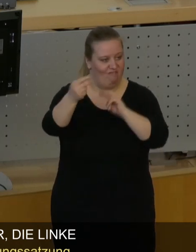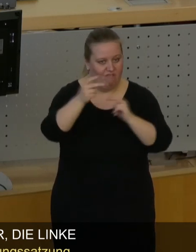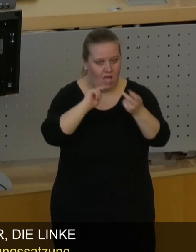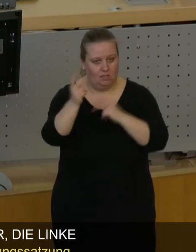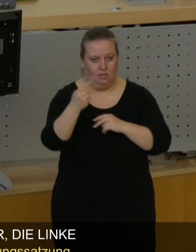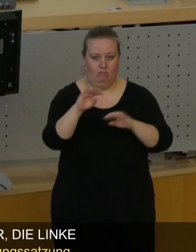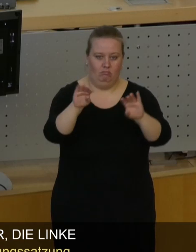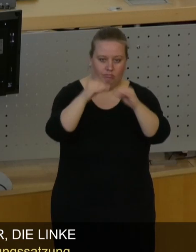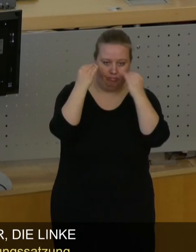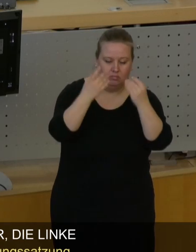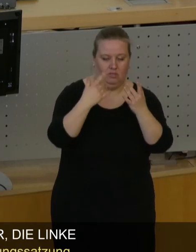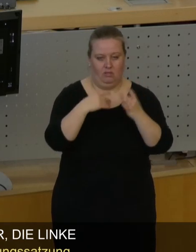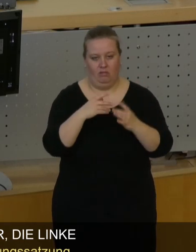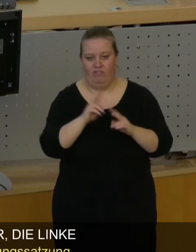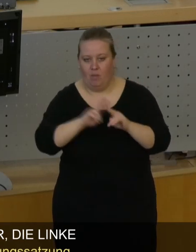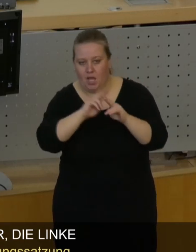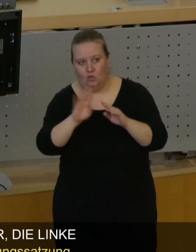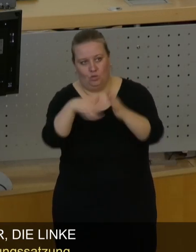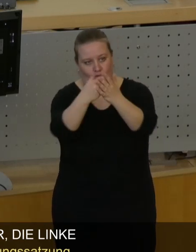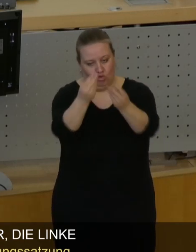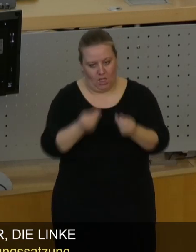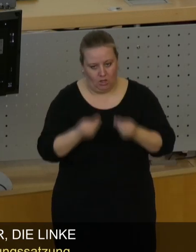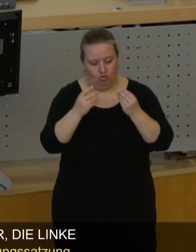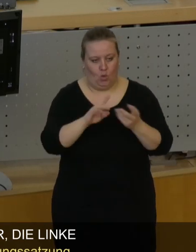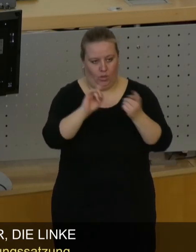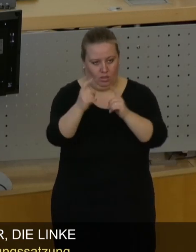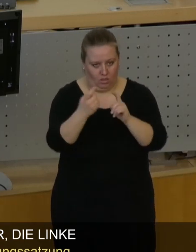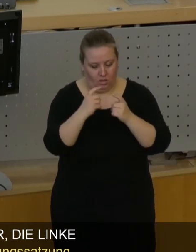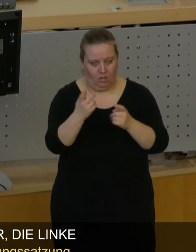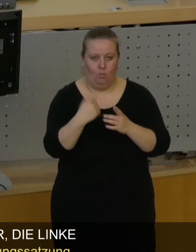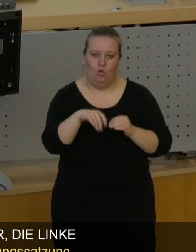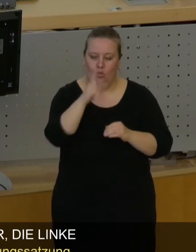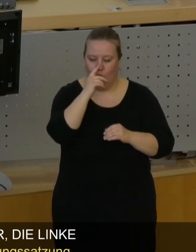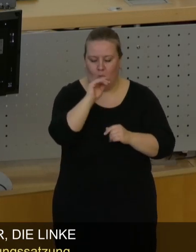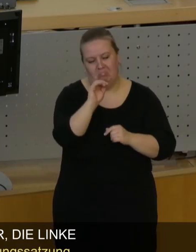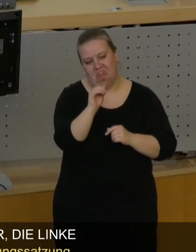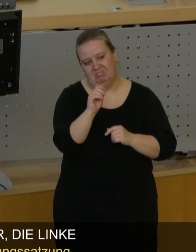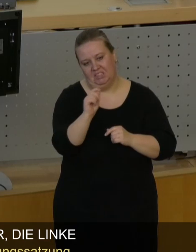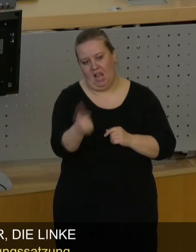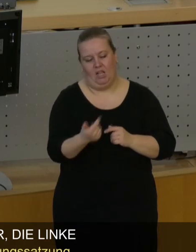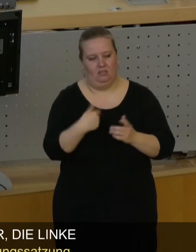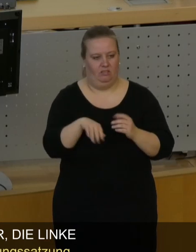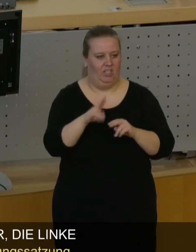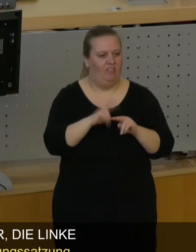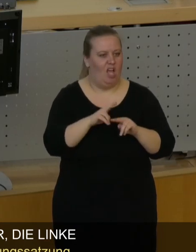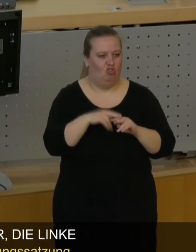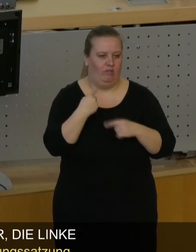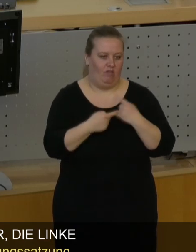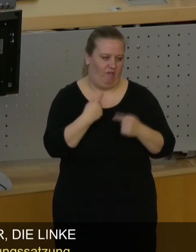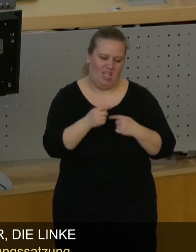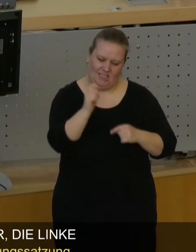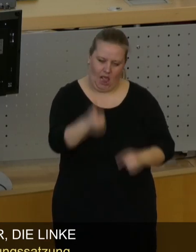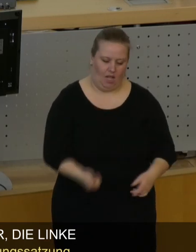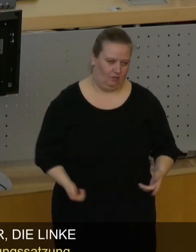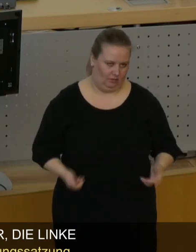Input und vielleicht auch Verbesserungsvorschlägen der Bürger. Das tun wir nur in einzelnen Werkstattverfahren. Sehr